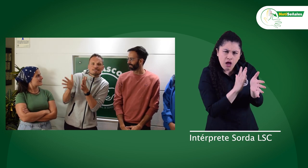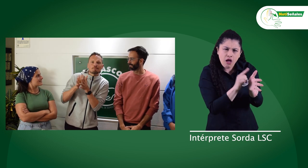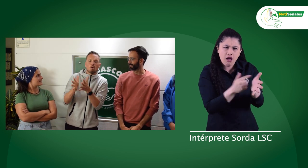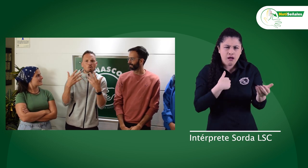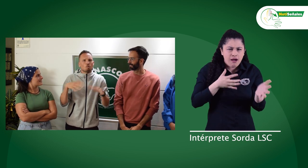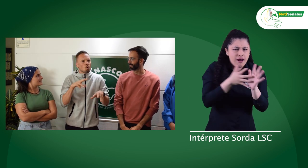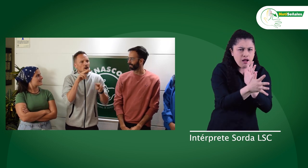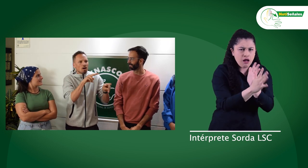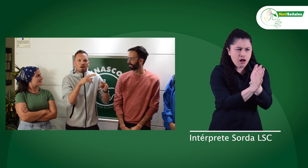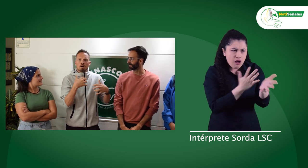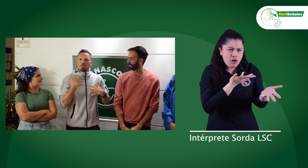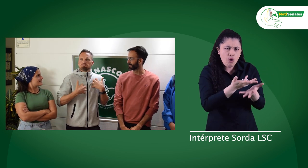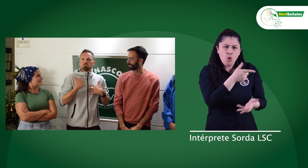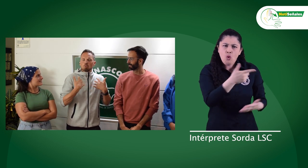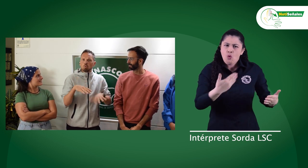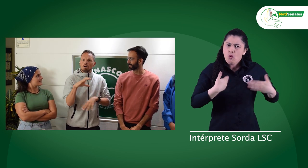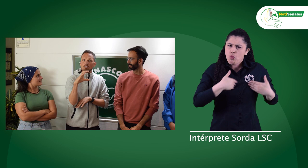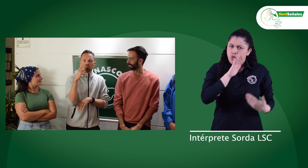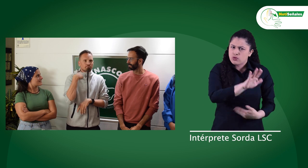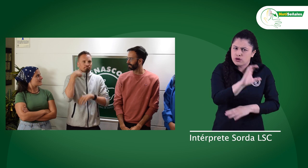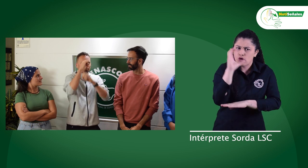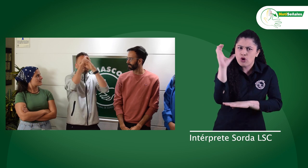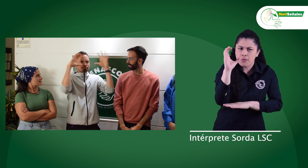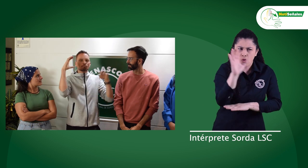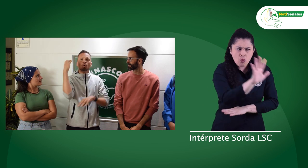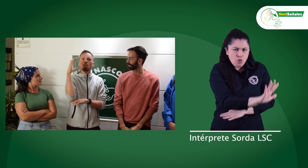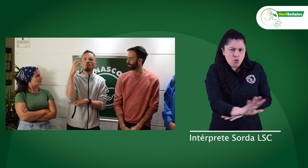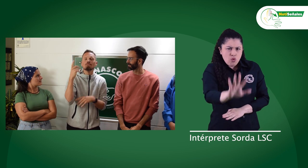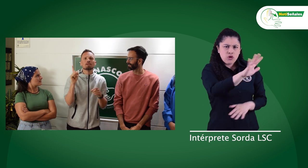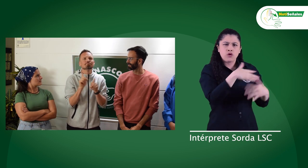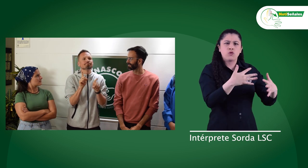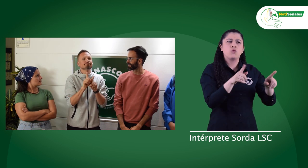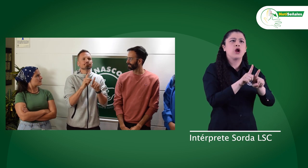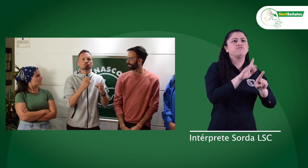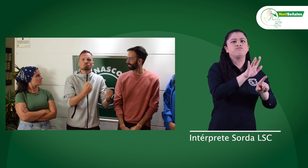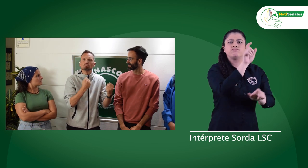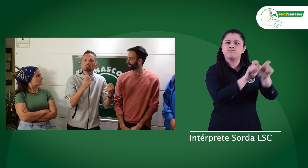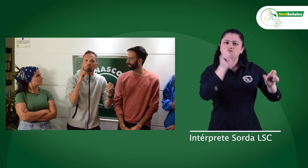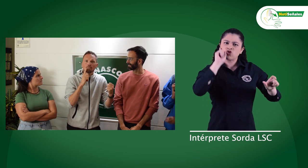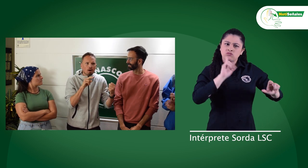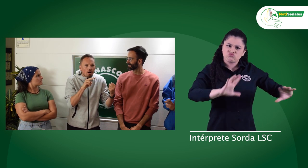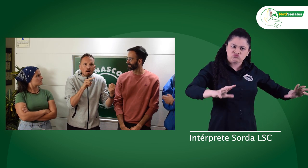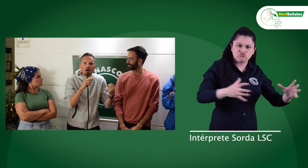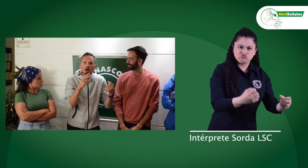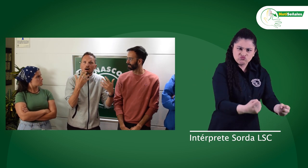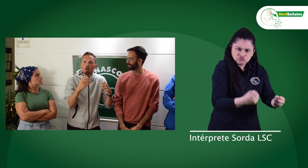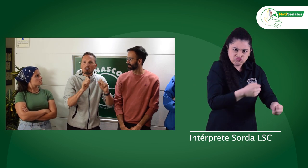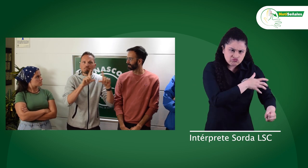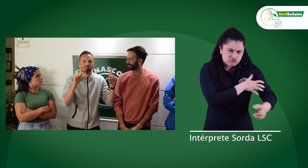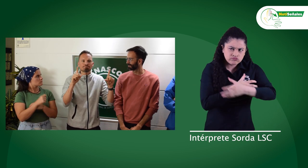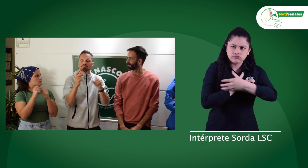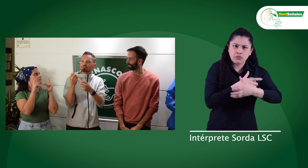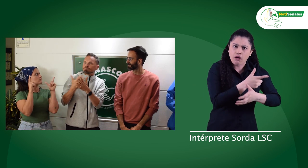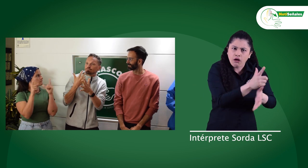fue ver la forma en que la comunidad sorda se ha empoderado y ha demostrado su fuerza, su capacidad, su unidad.